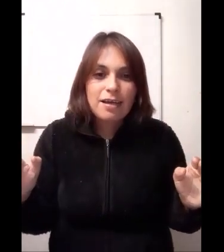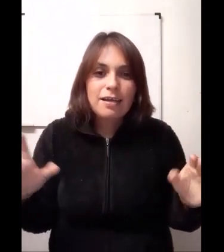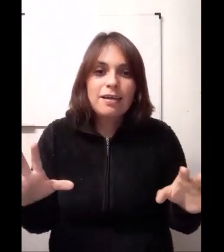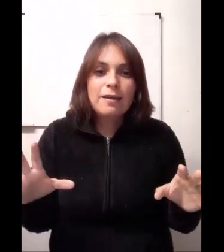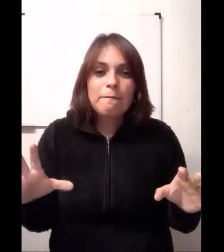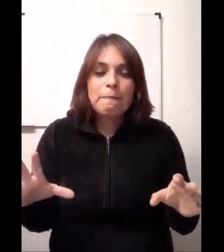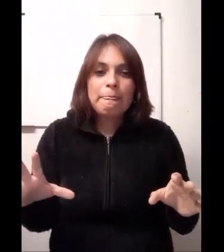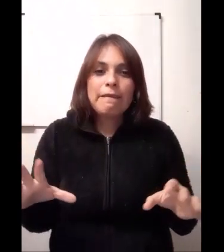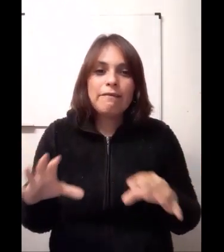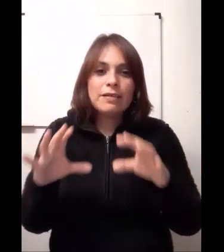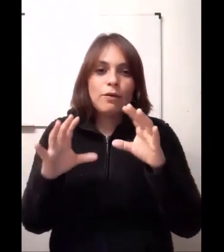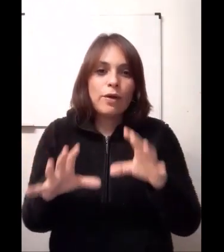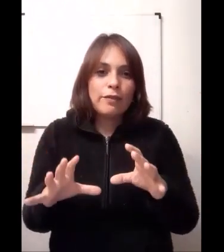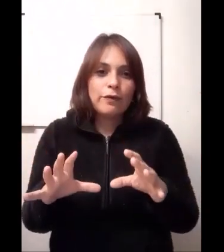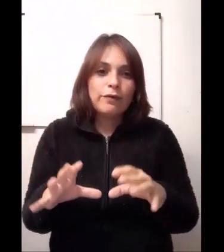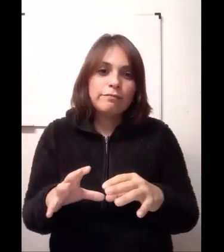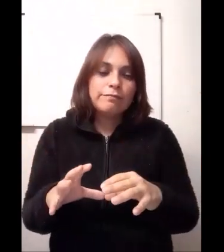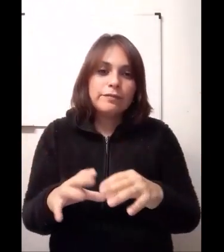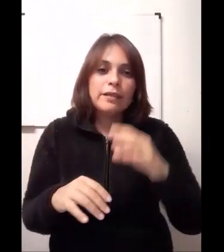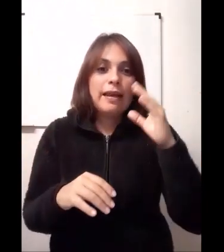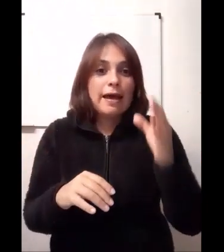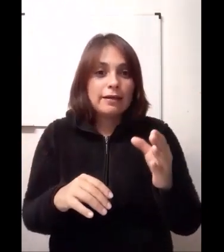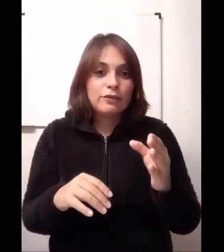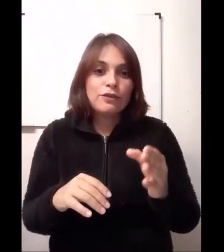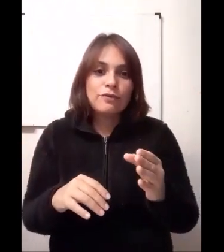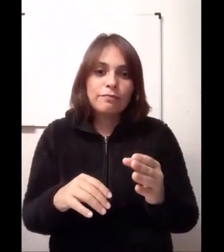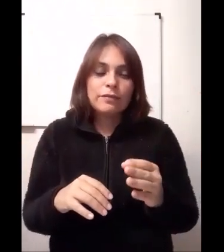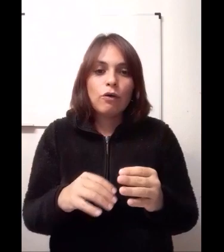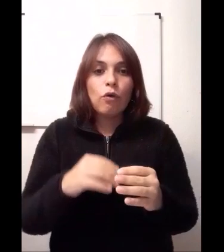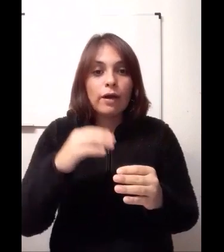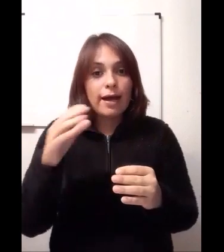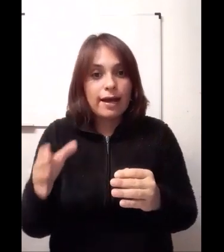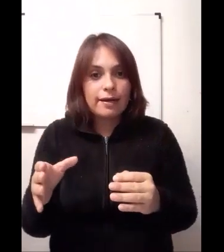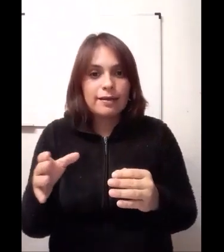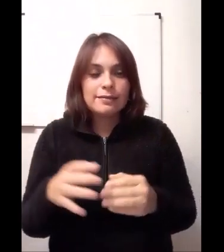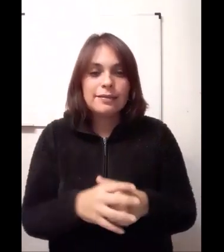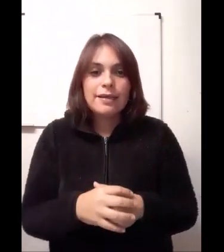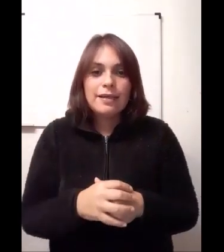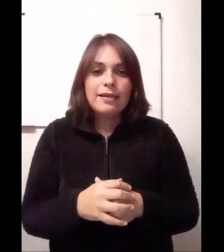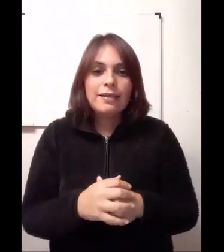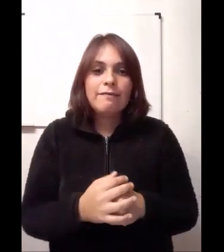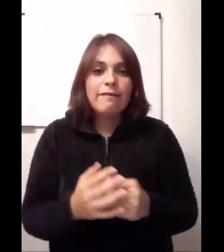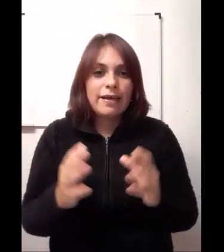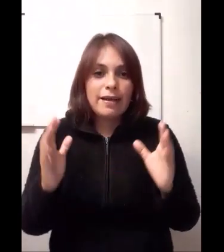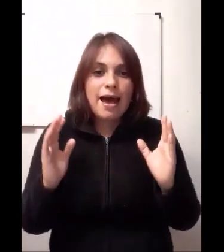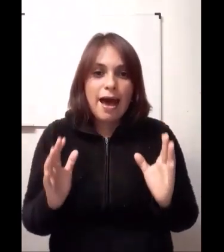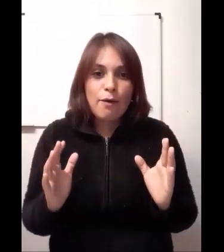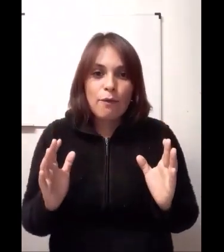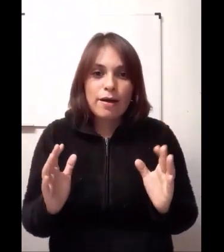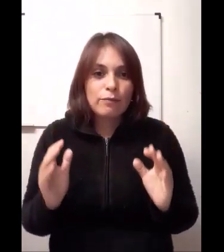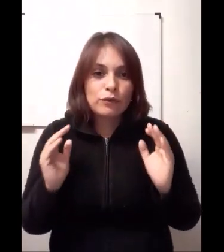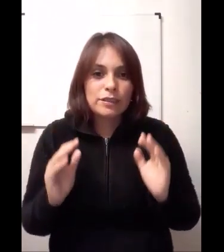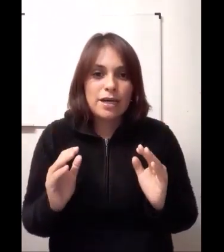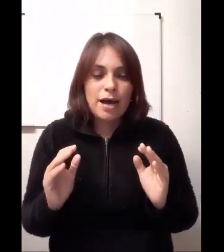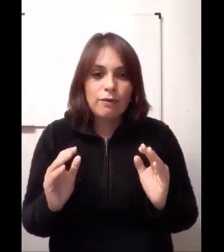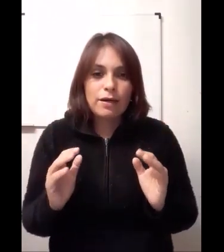Y de vez en cuando lácteos o carnes y beber agua, mucha agua.